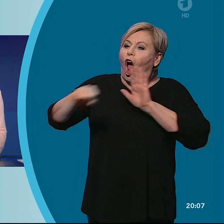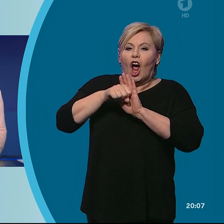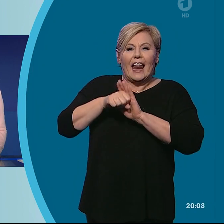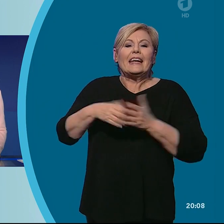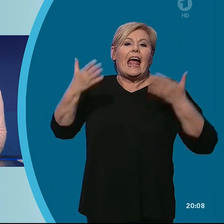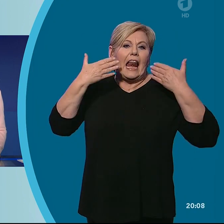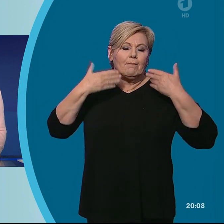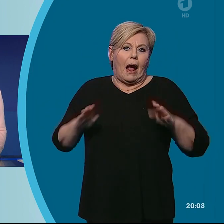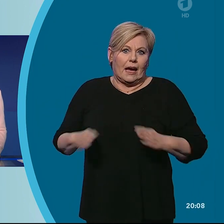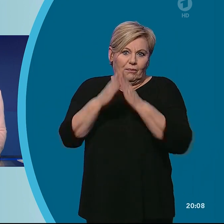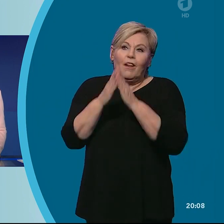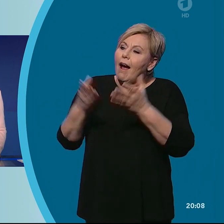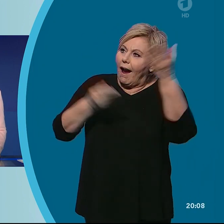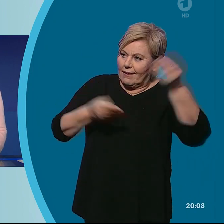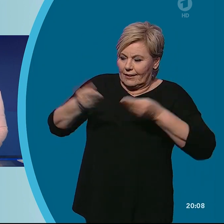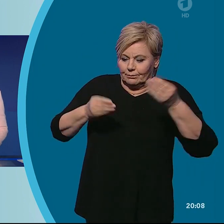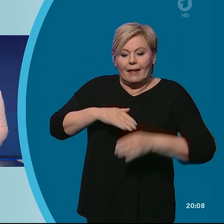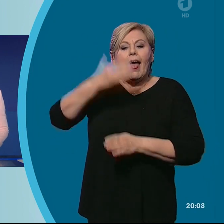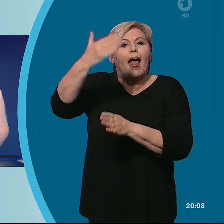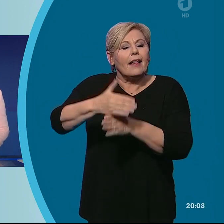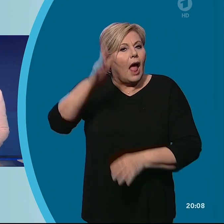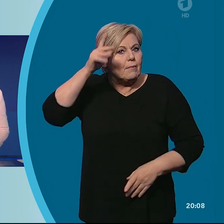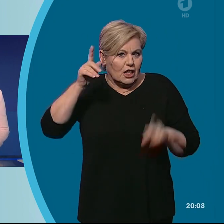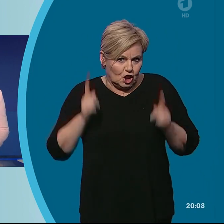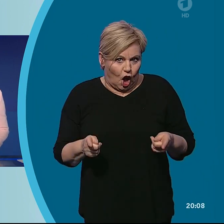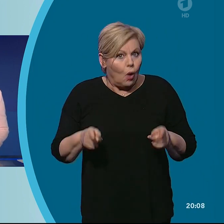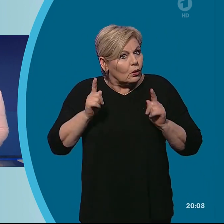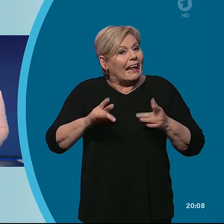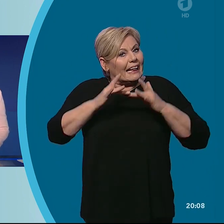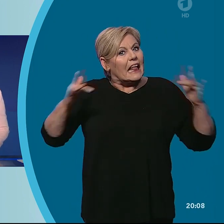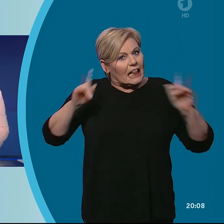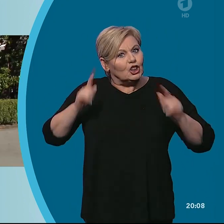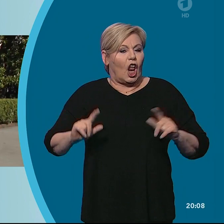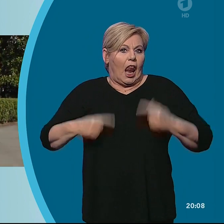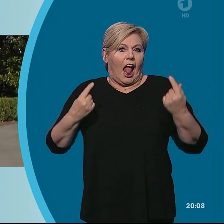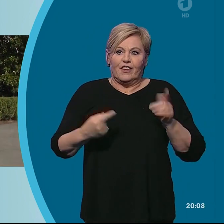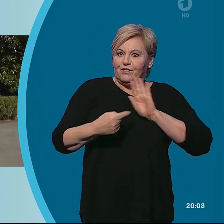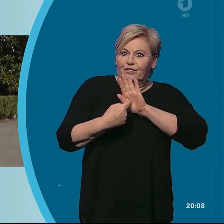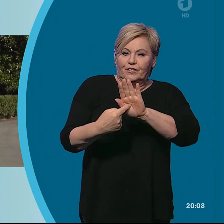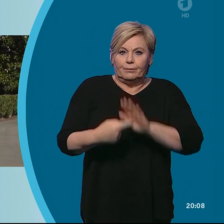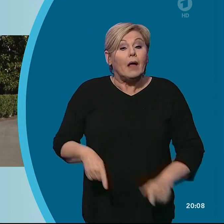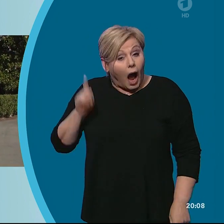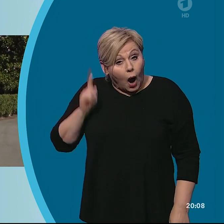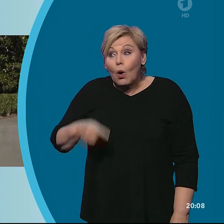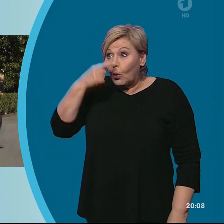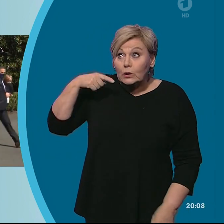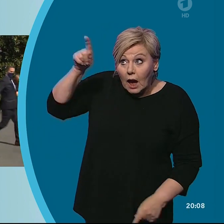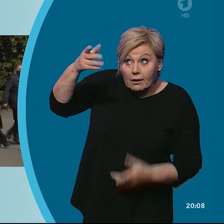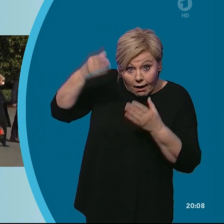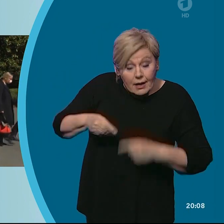Dieser soll Ende April stattfinden und live im Internet übertragen werden. Auch Russland und China seien eingeladen, bestätigte